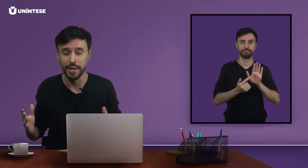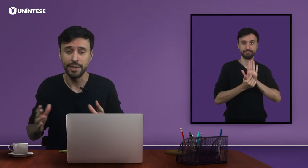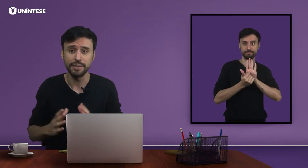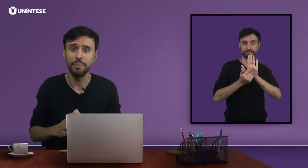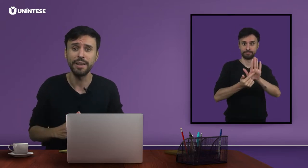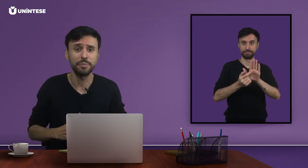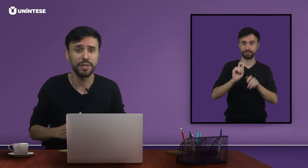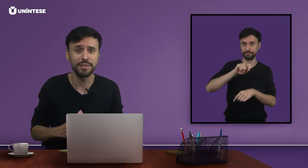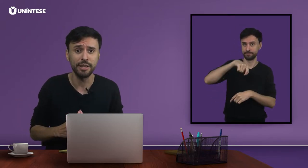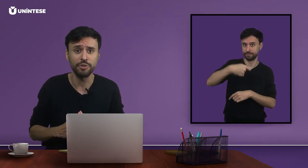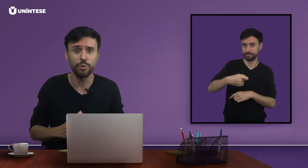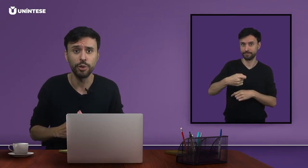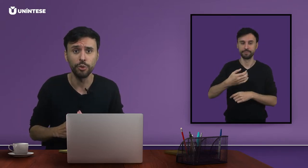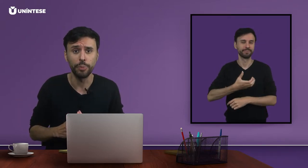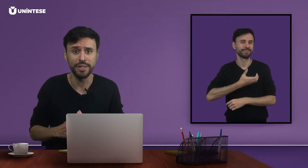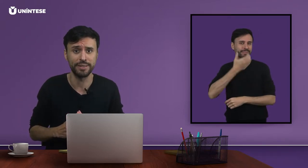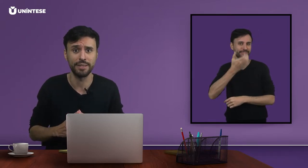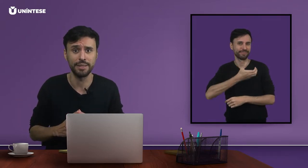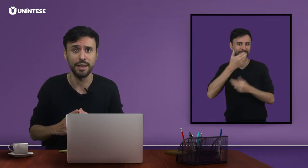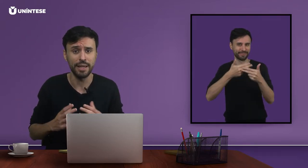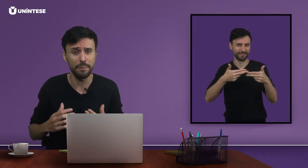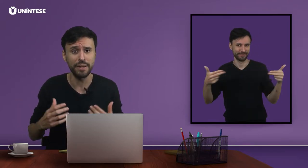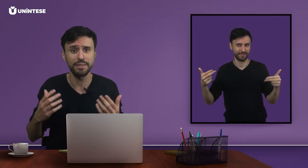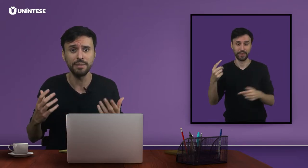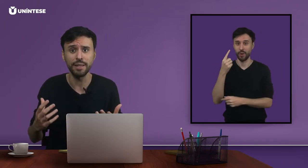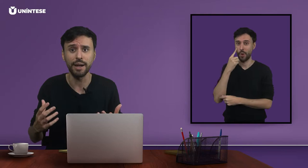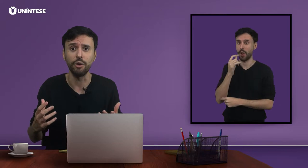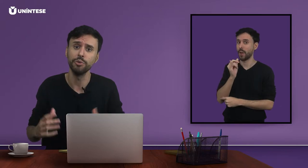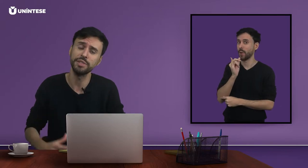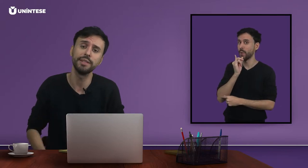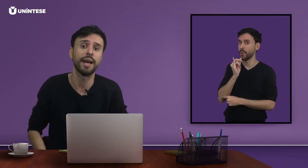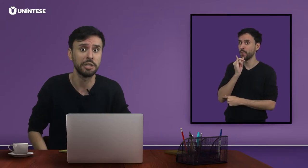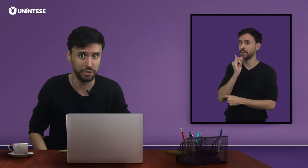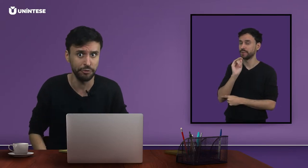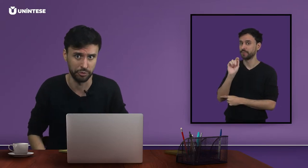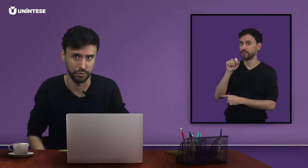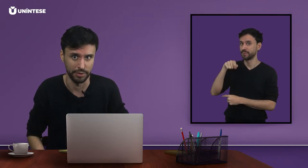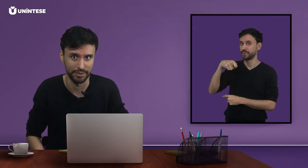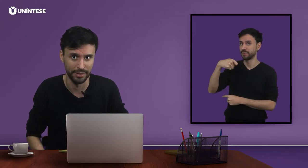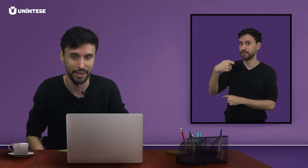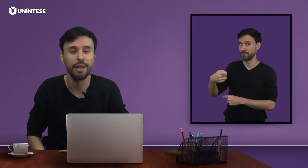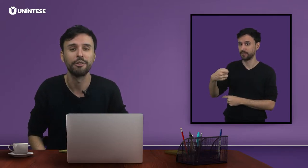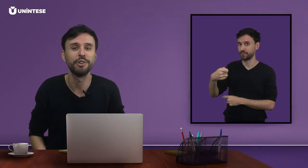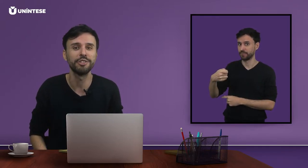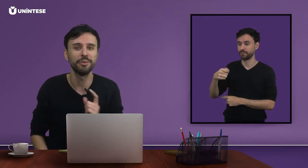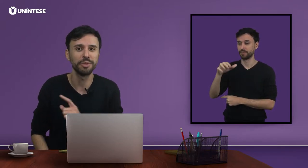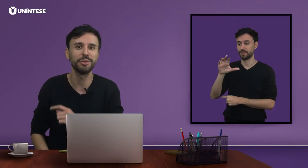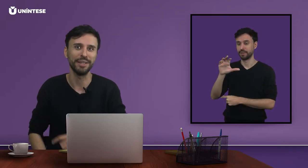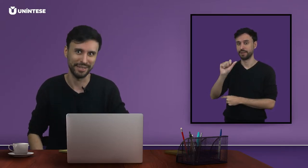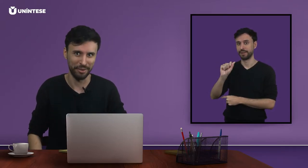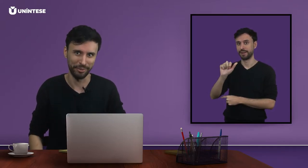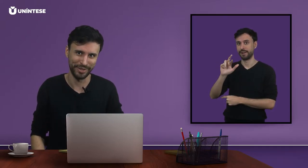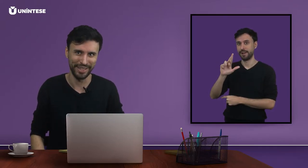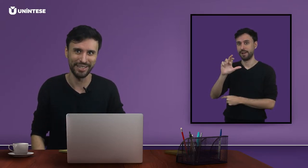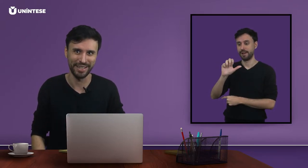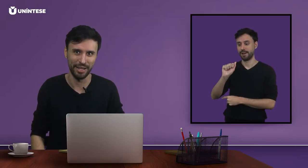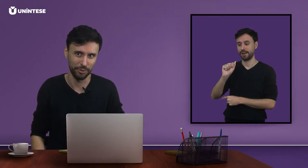está mais presente quando precisa representar os sinais de frutas. Vejamos o exemplo sinalizado